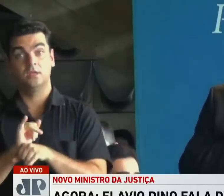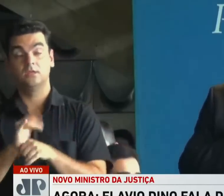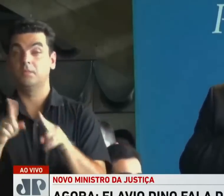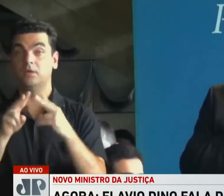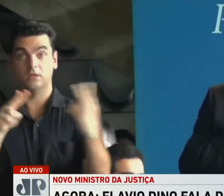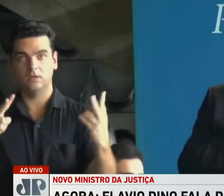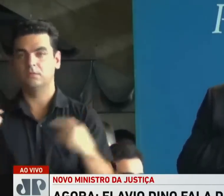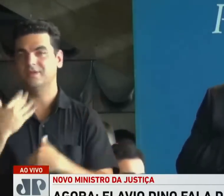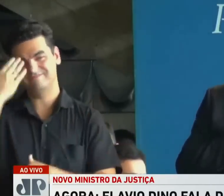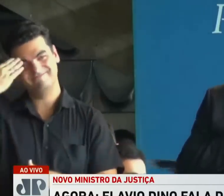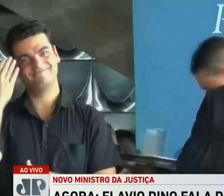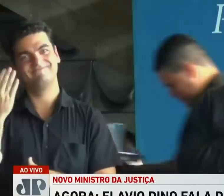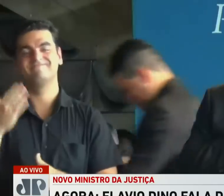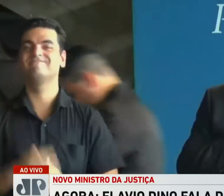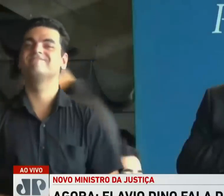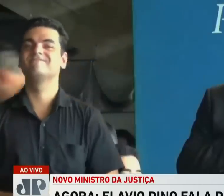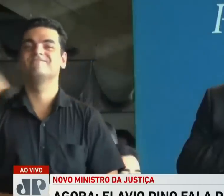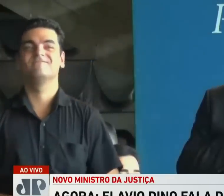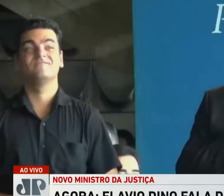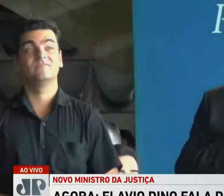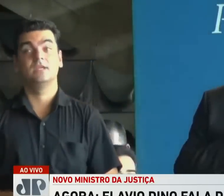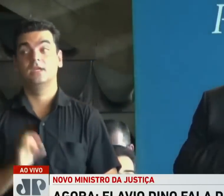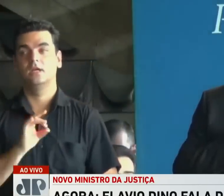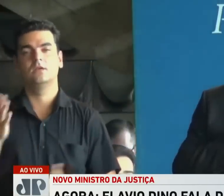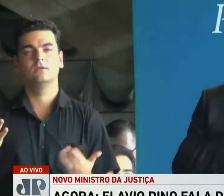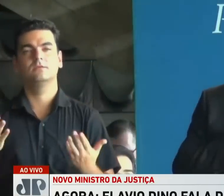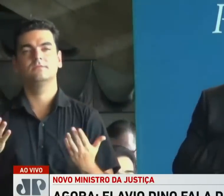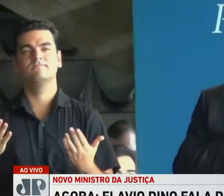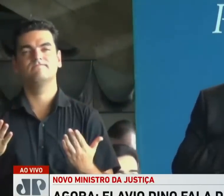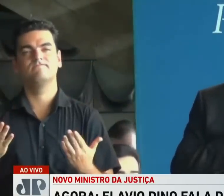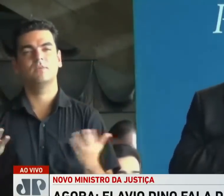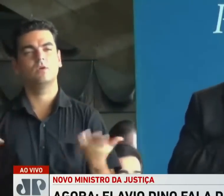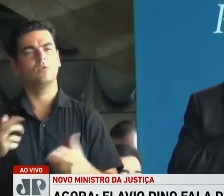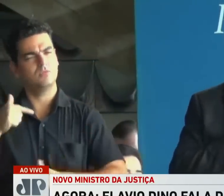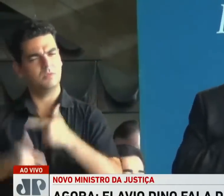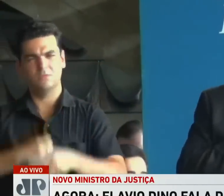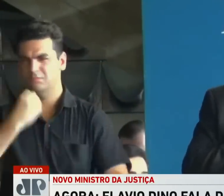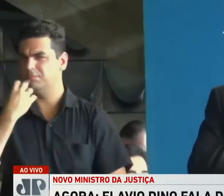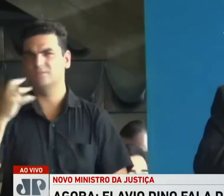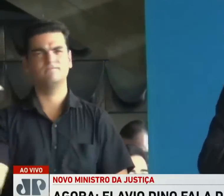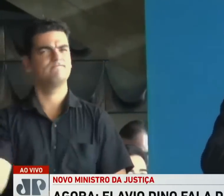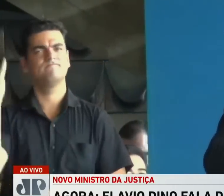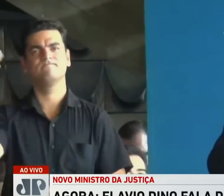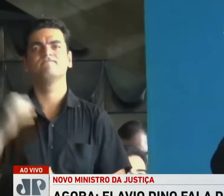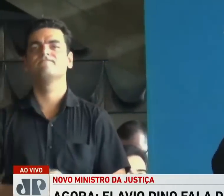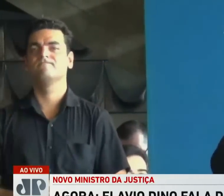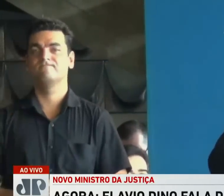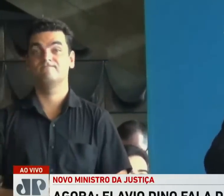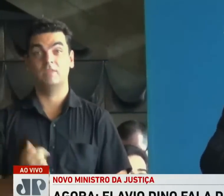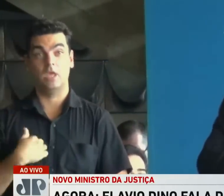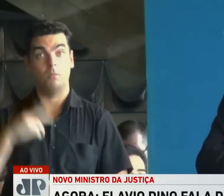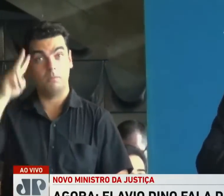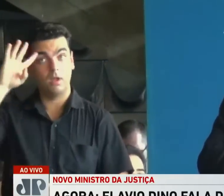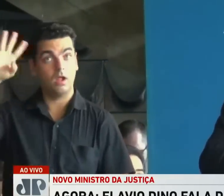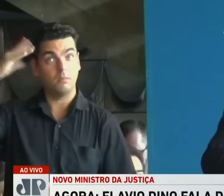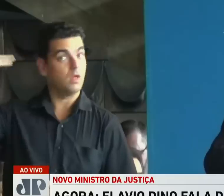Quero agradecer a quem devo a investidura neste cargo tão honroso e com o qual jamais sonhei.